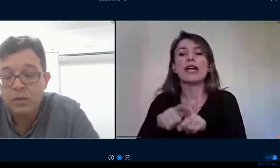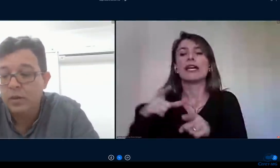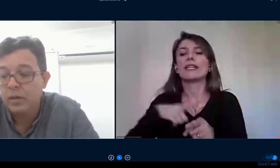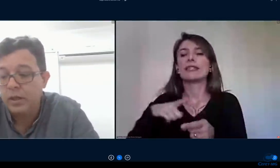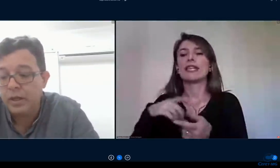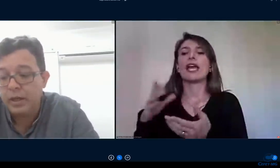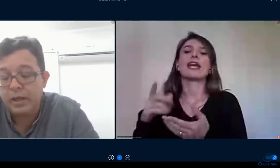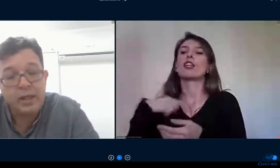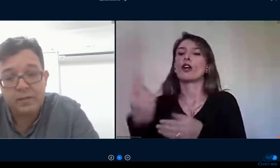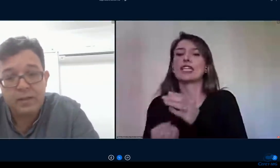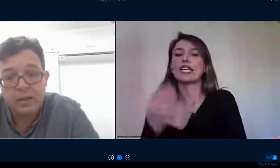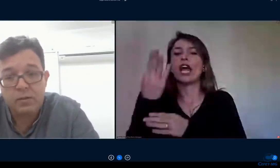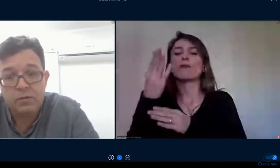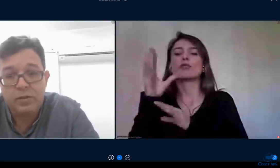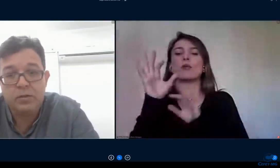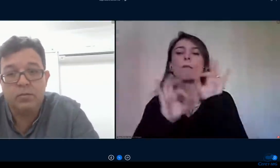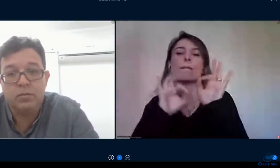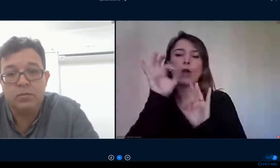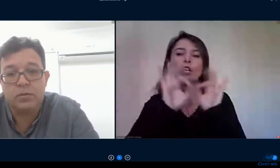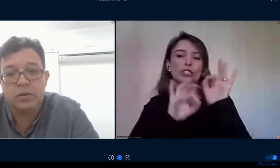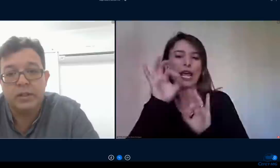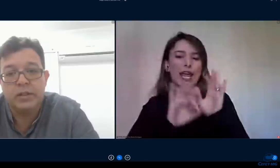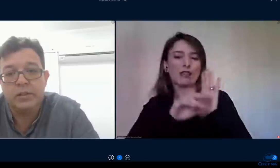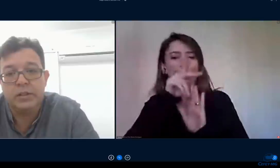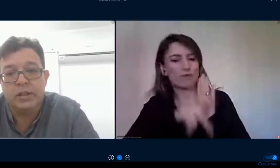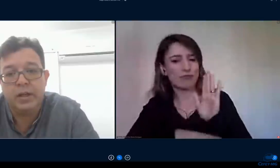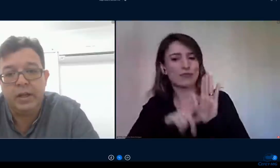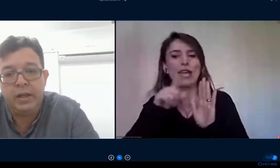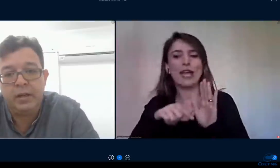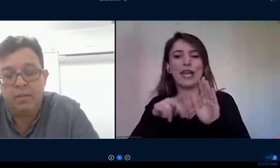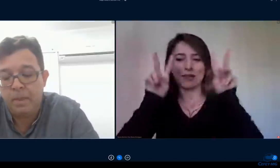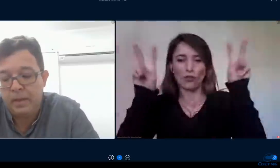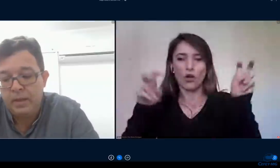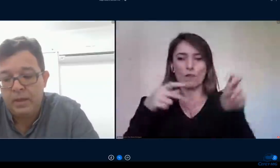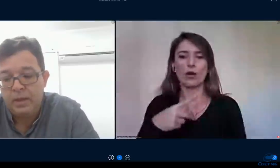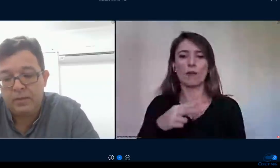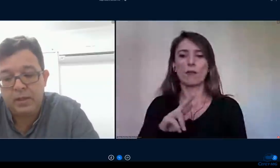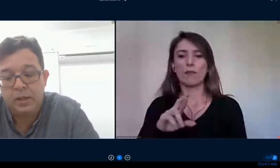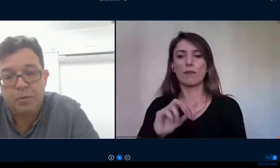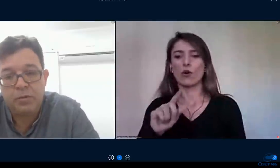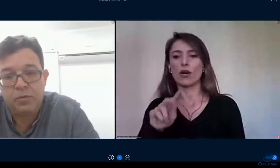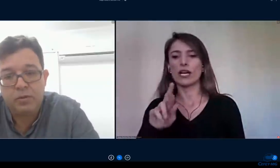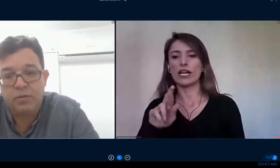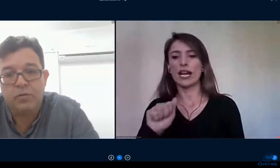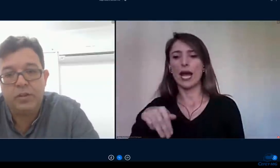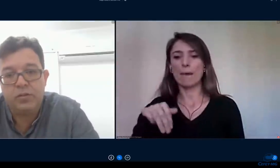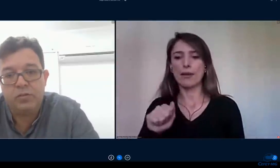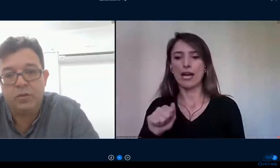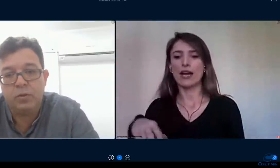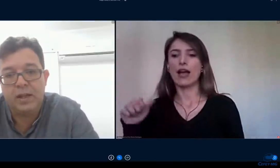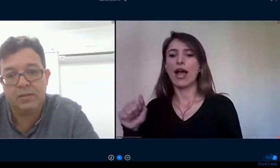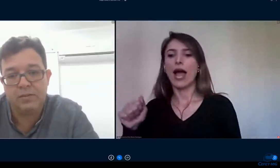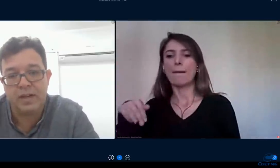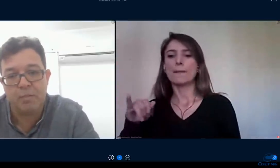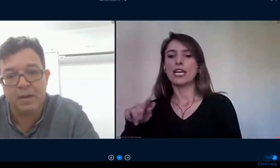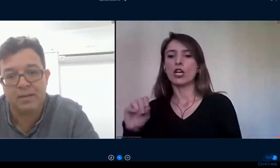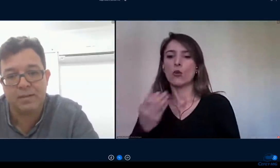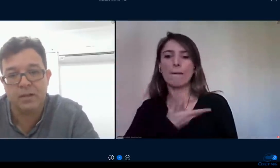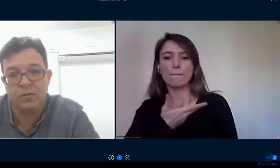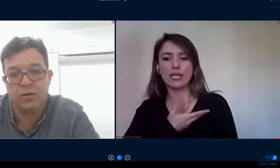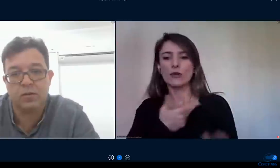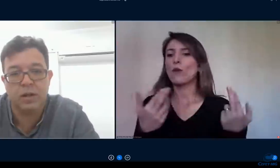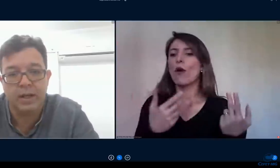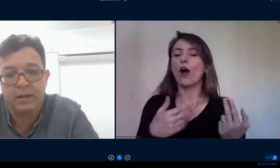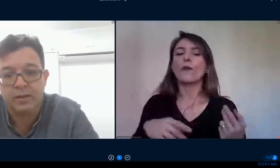amigo que é ser aquele ouvido do estudante é é ser aquele professor que vai ouvir as dificuldades e vai